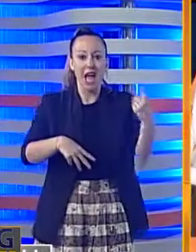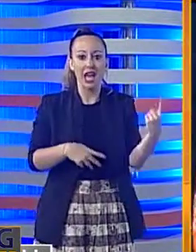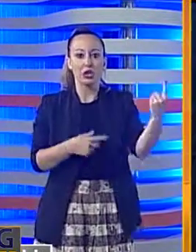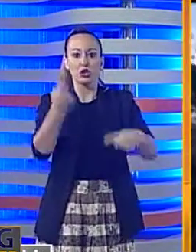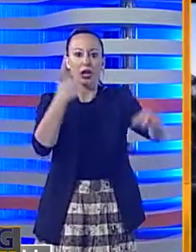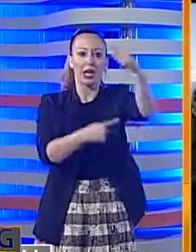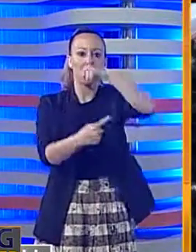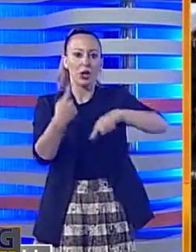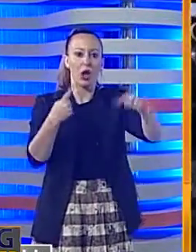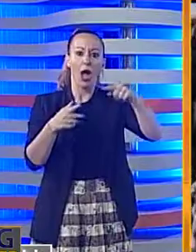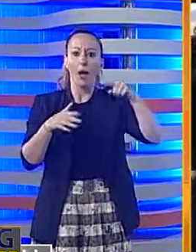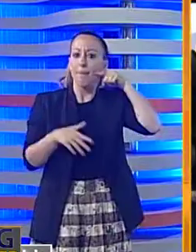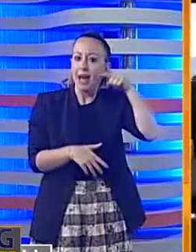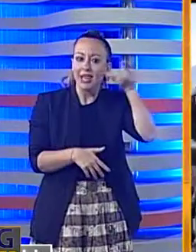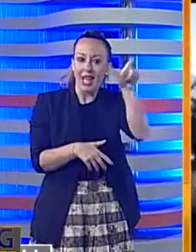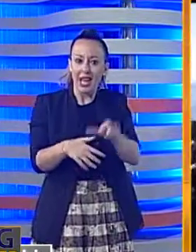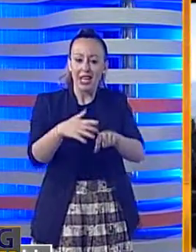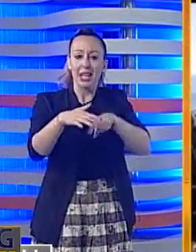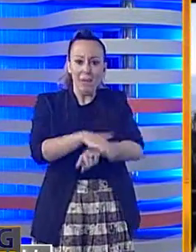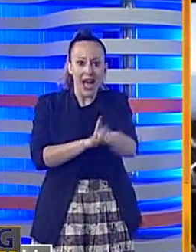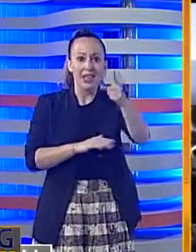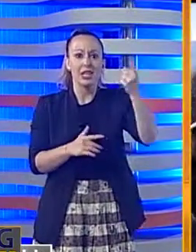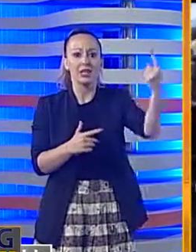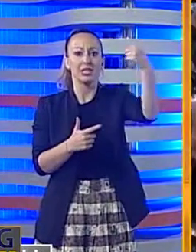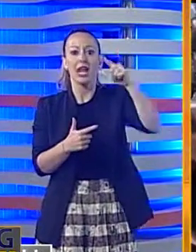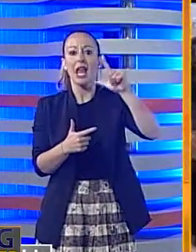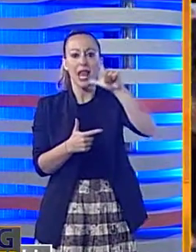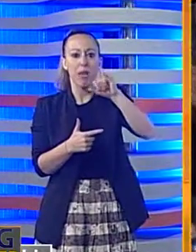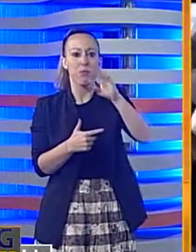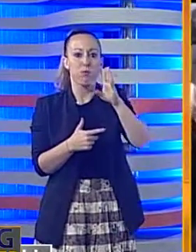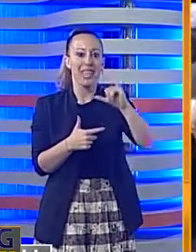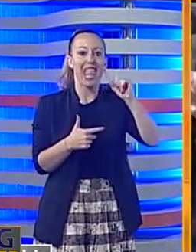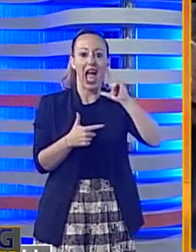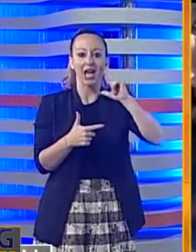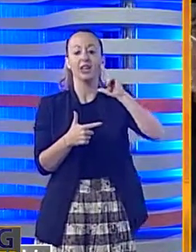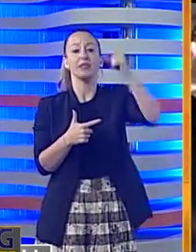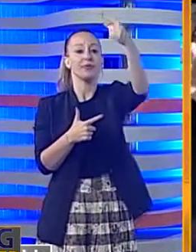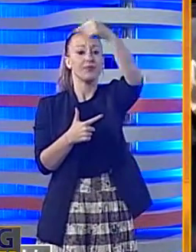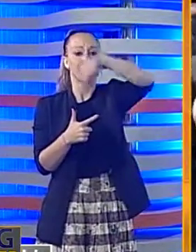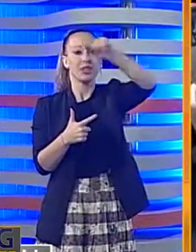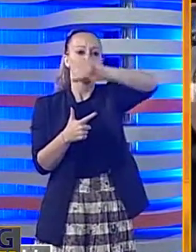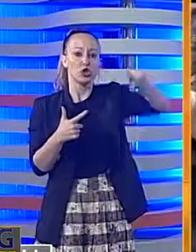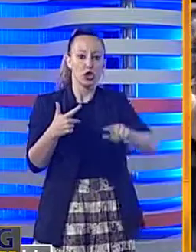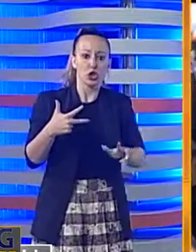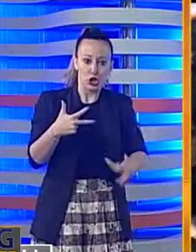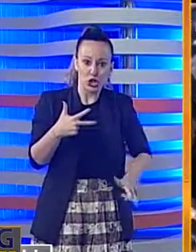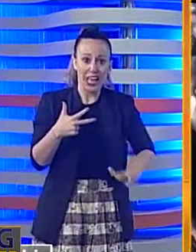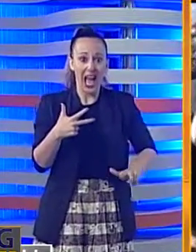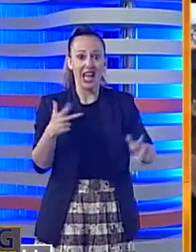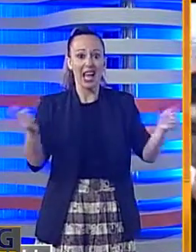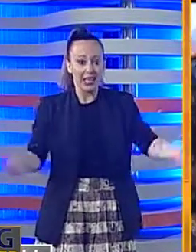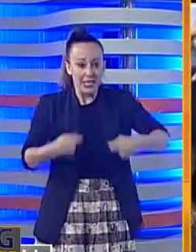accusato di far parte di un'organizzazione criminale che gestiva la tratta di